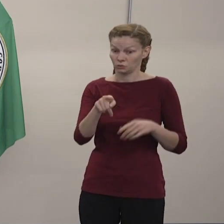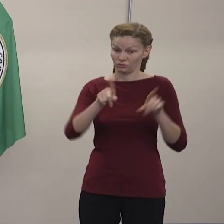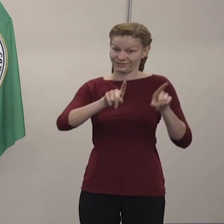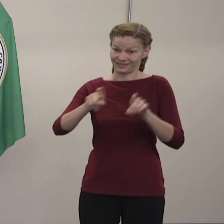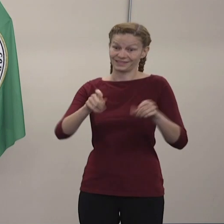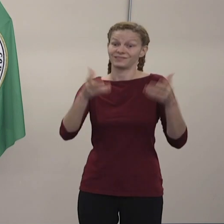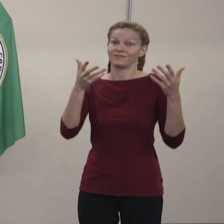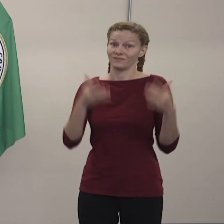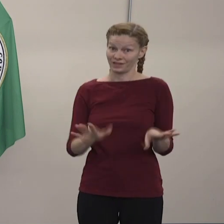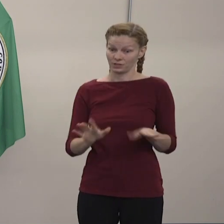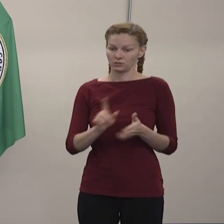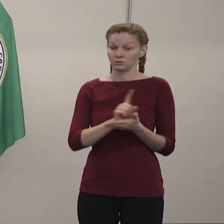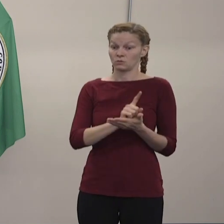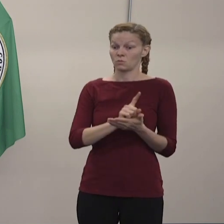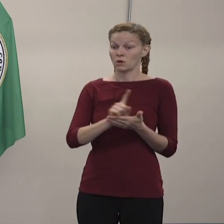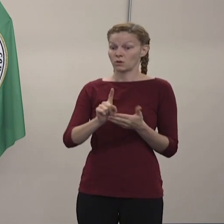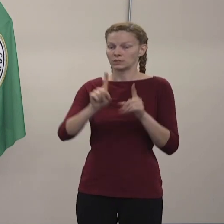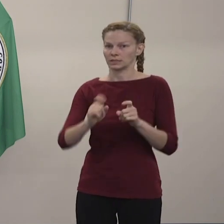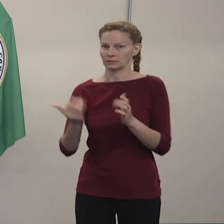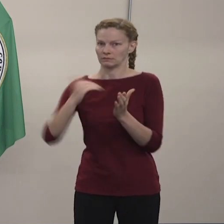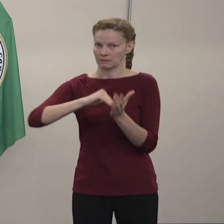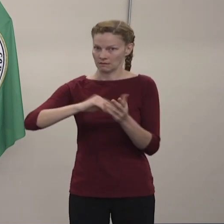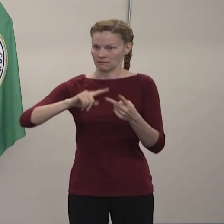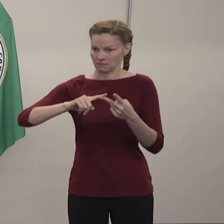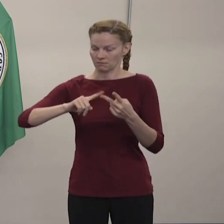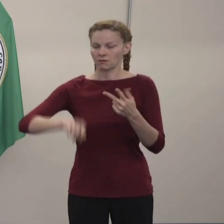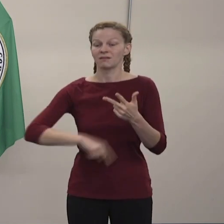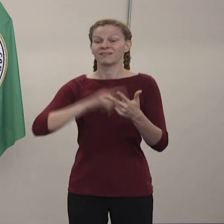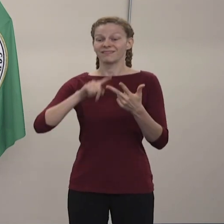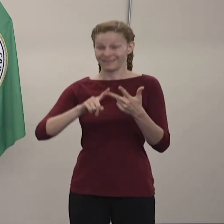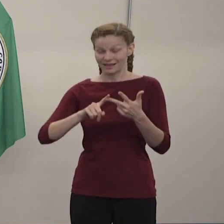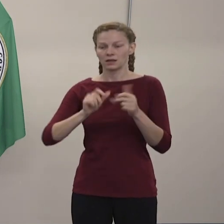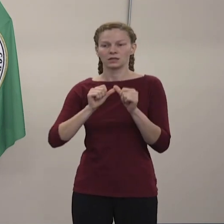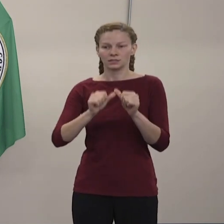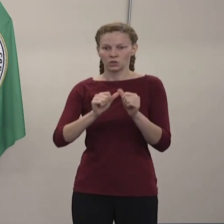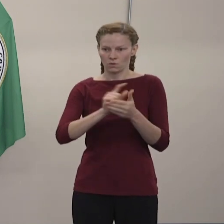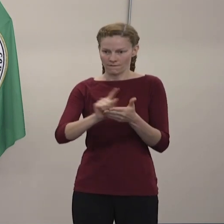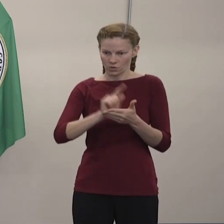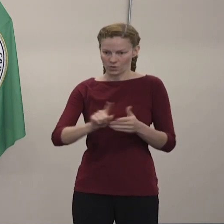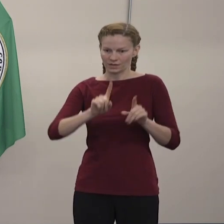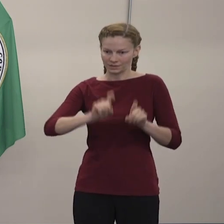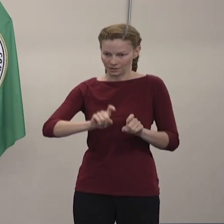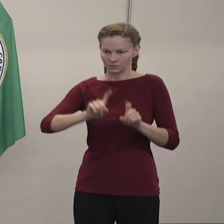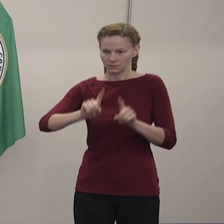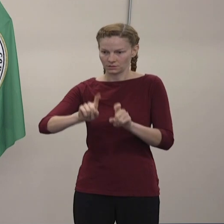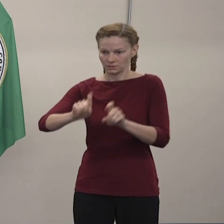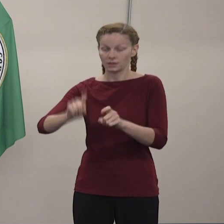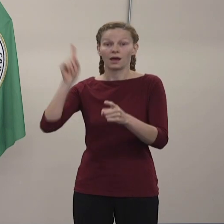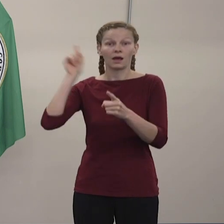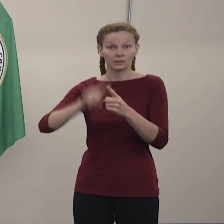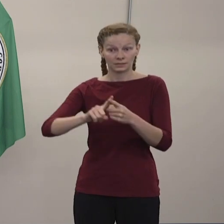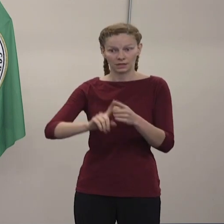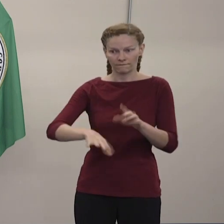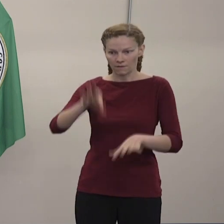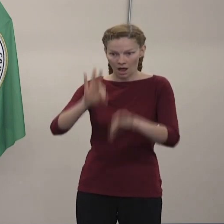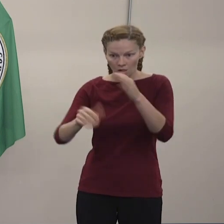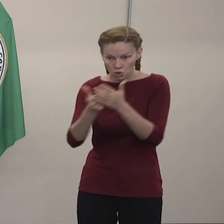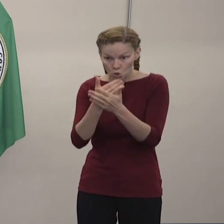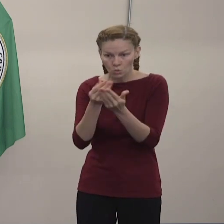pruebas todas las semanas hasta que no haya ningún nuevo caso identificado.